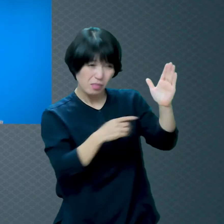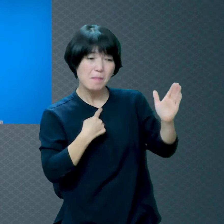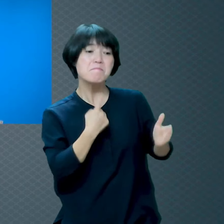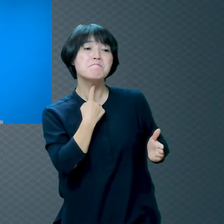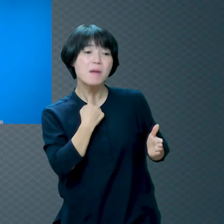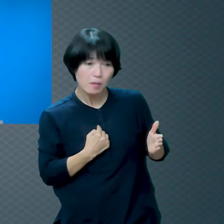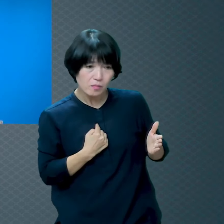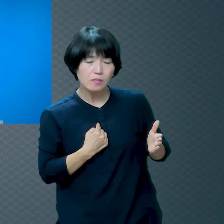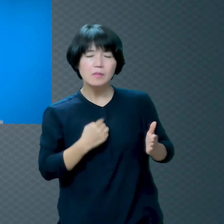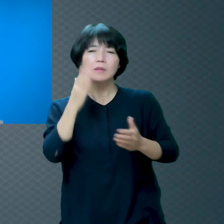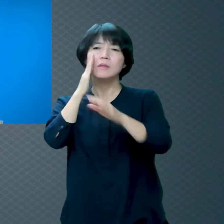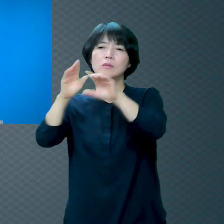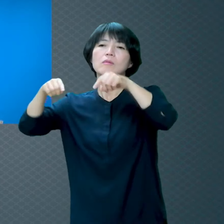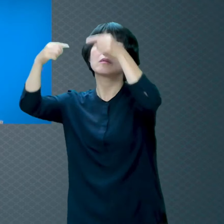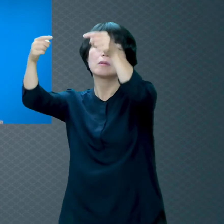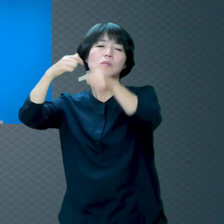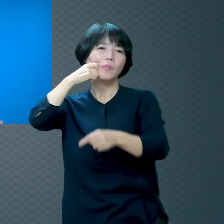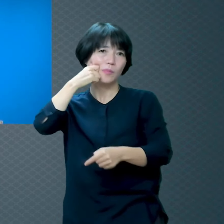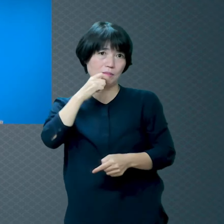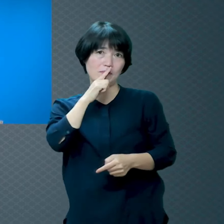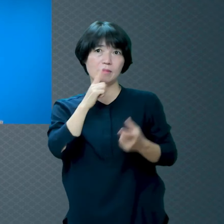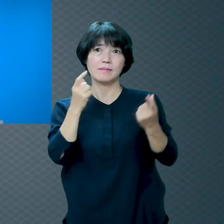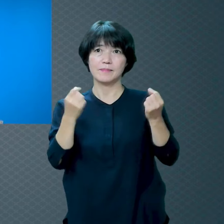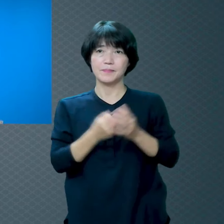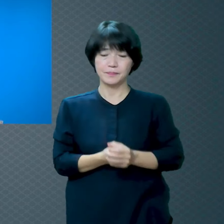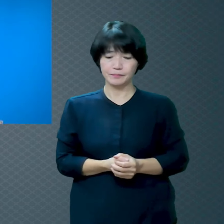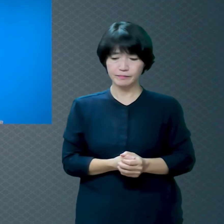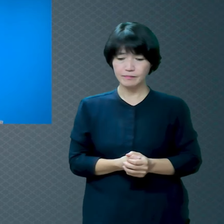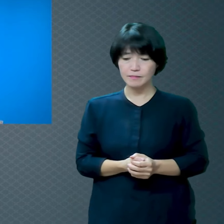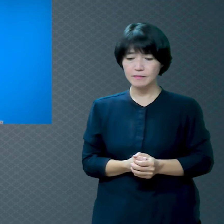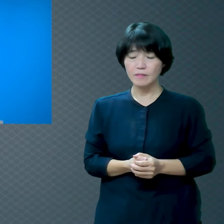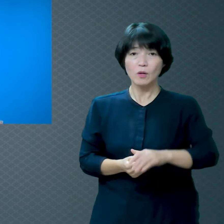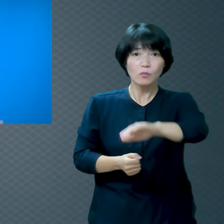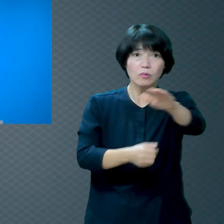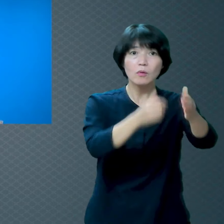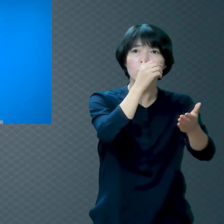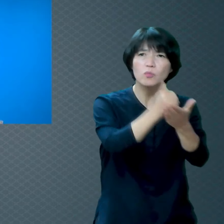그러면 죄를 누가 해결해 줄 수 있죠?